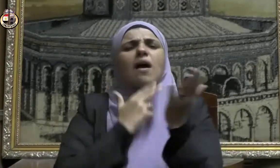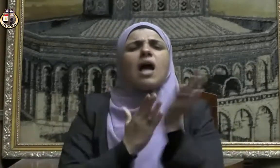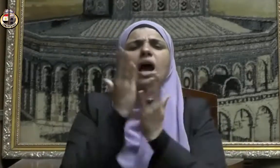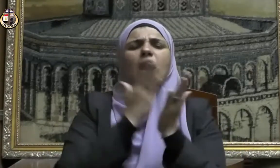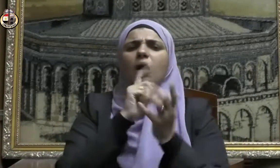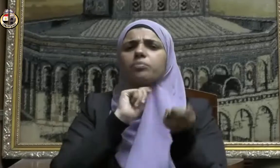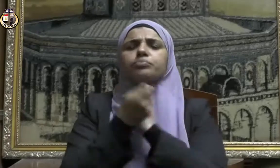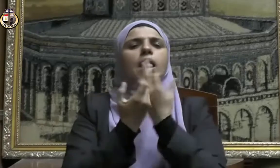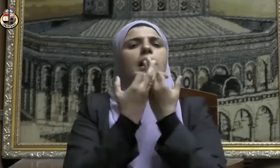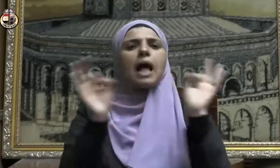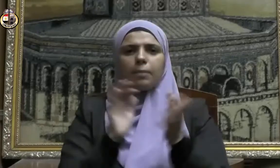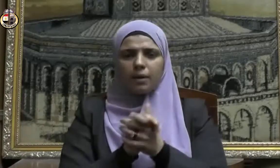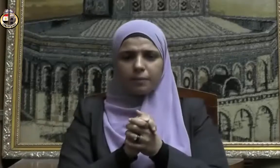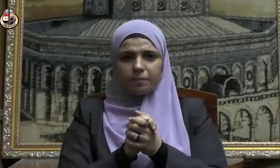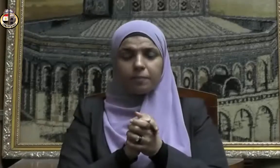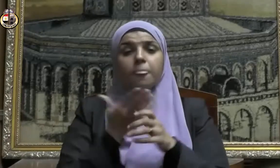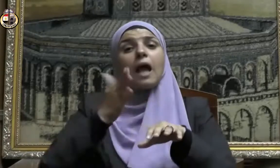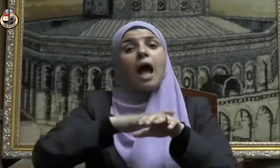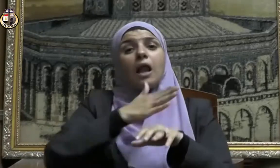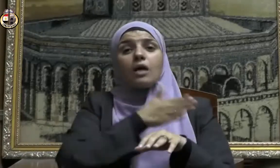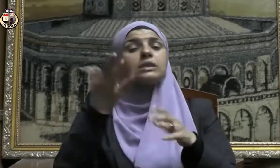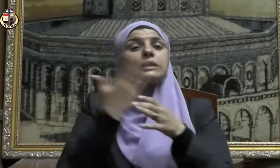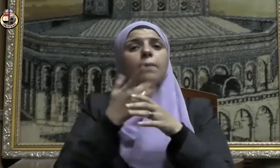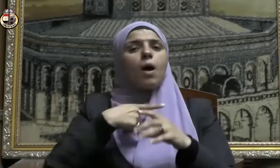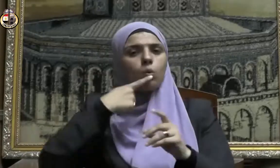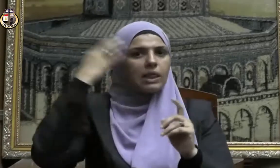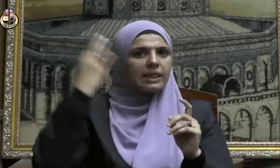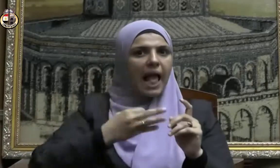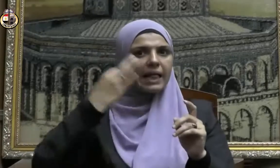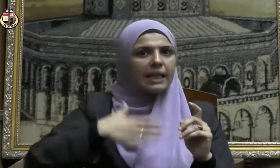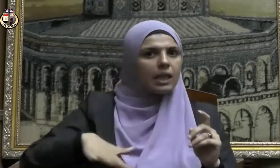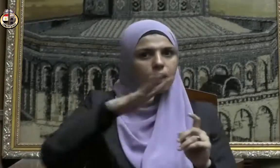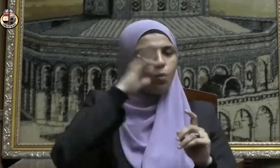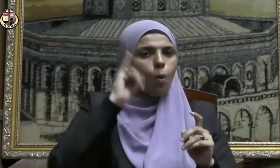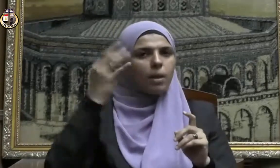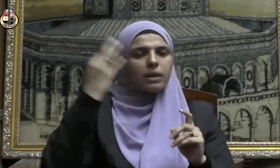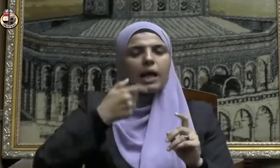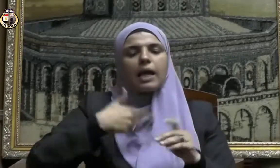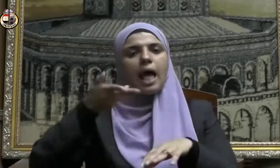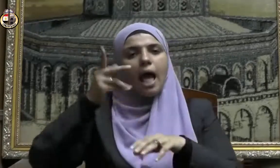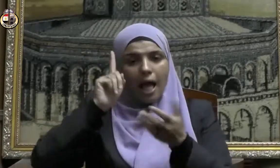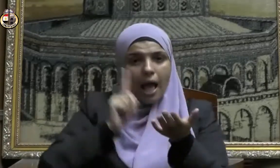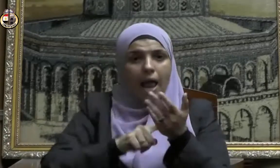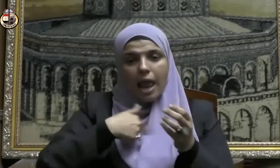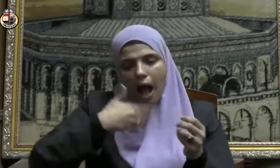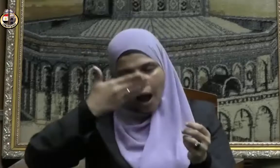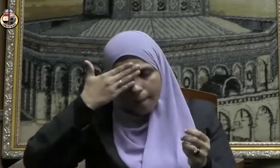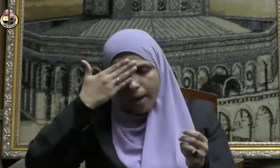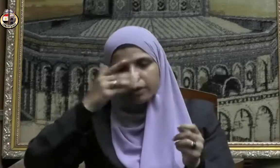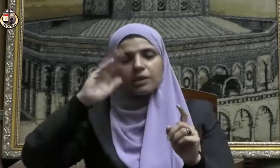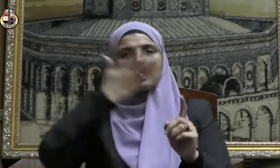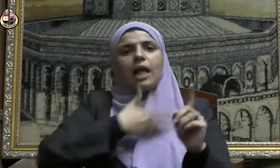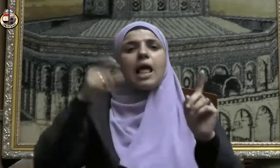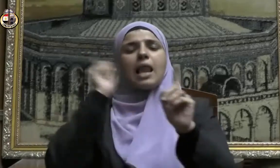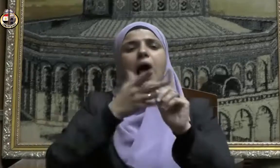على أننا نؤكد أن عبادة الحج رسالة سلام